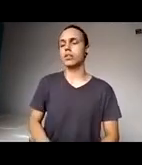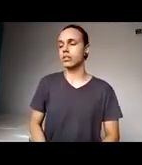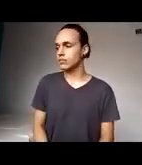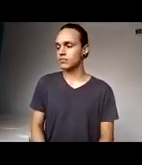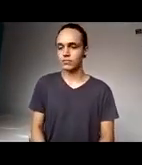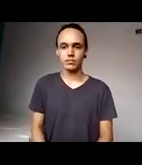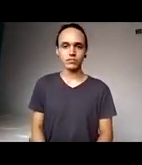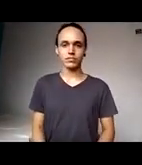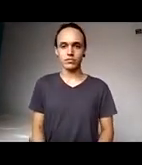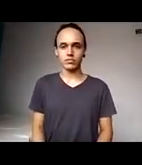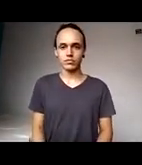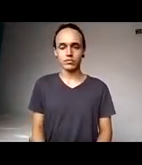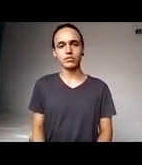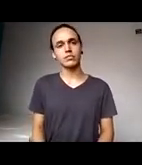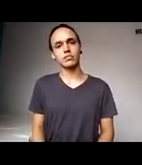na...